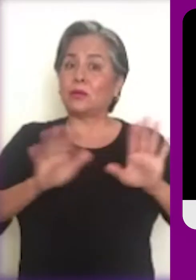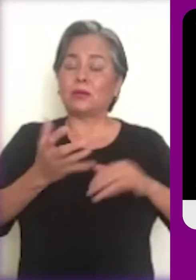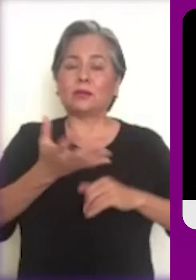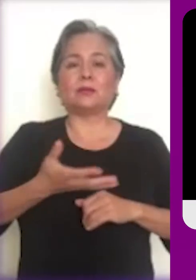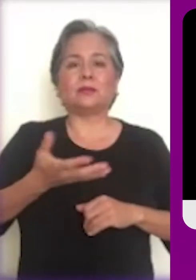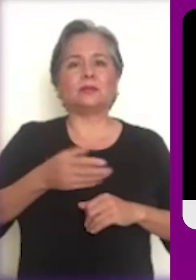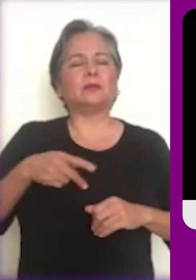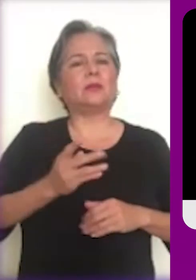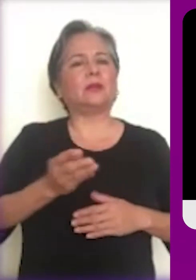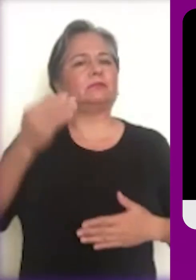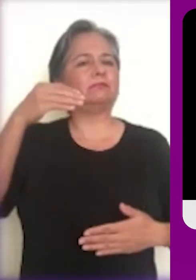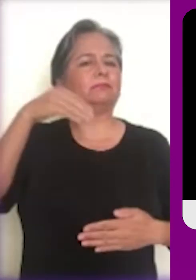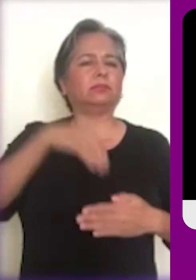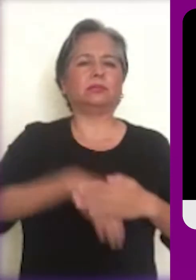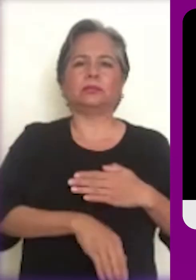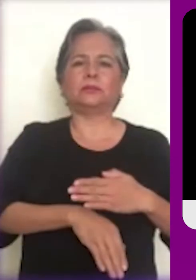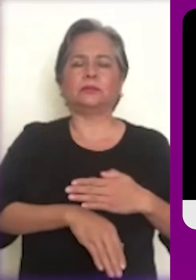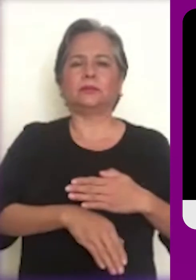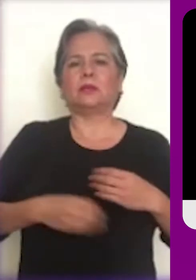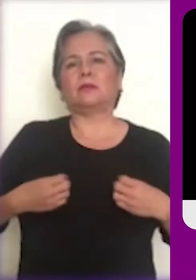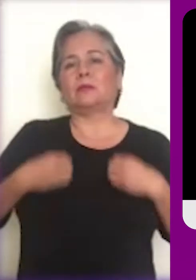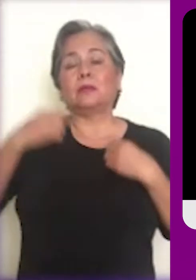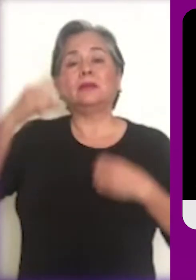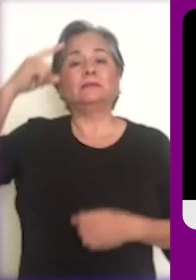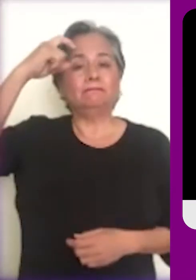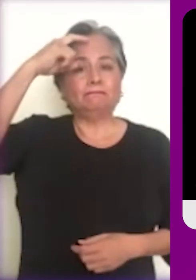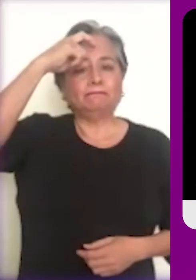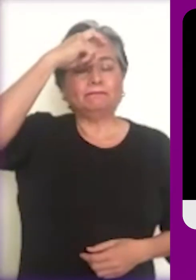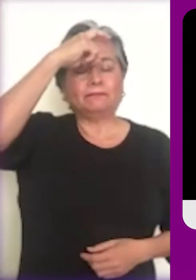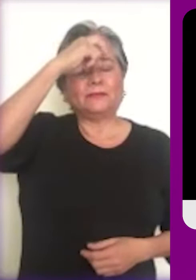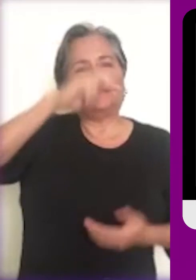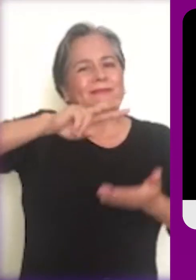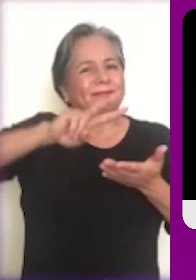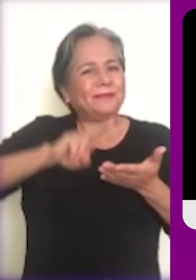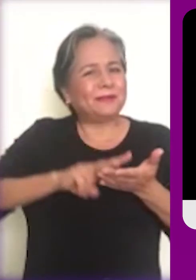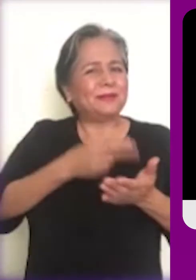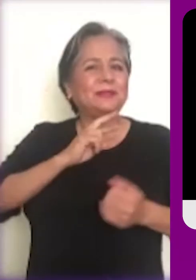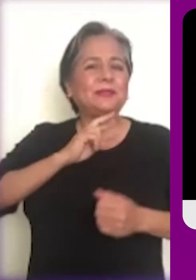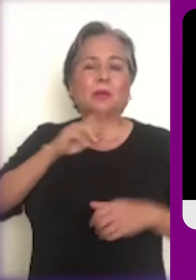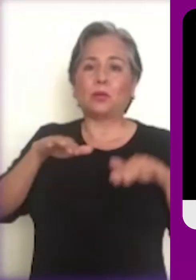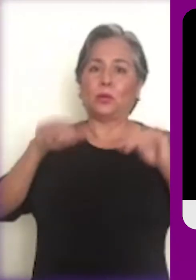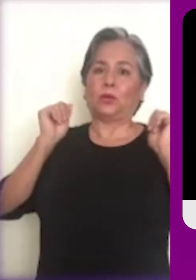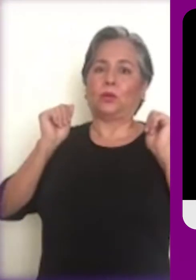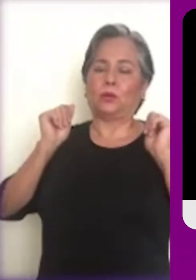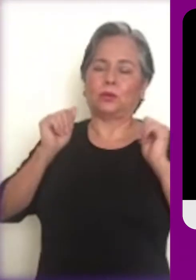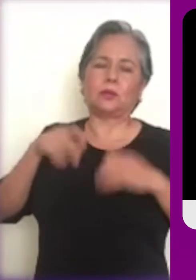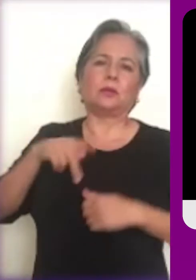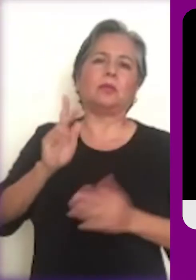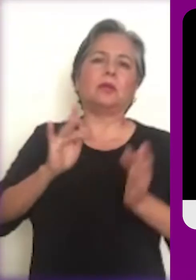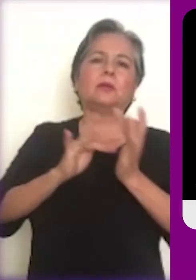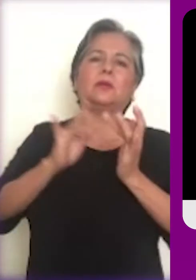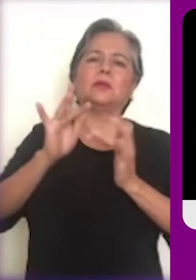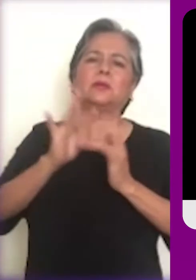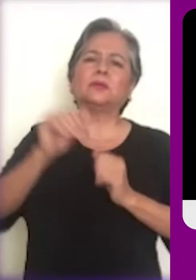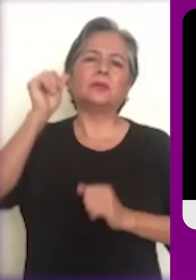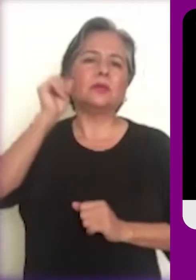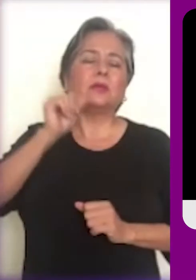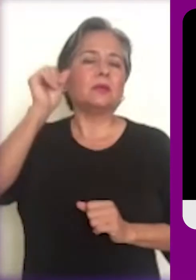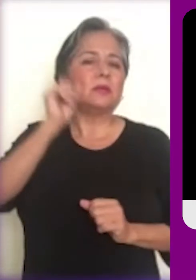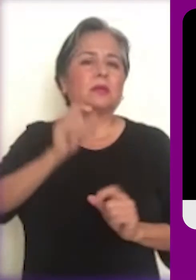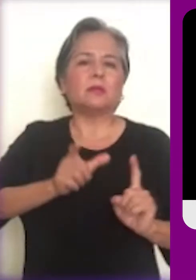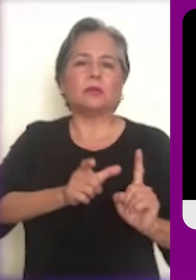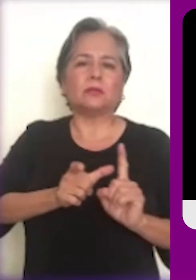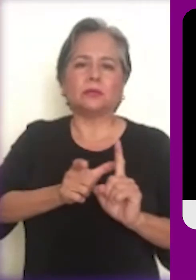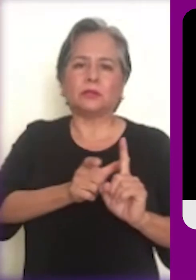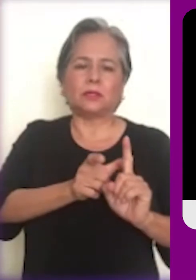decimos que ya lo hemos intentado y que hemos fracasado. Estamos tentados de abandonar todo, pero Jesús